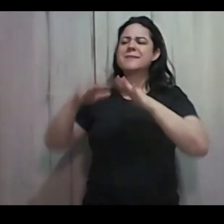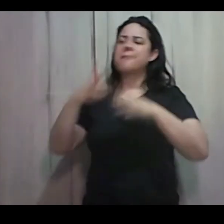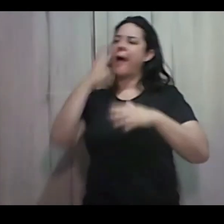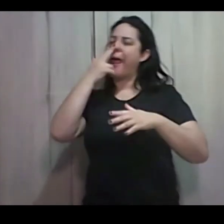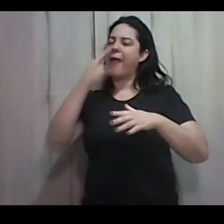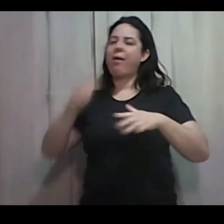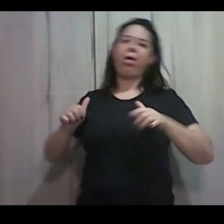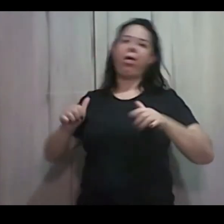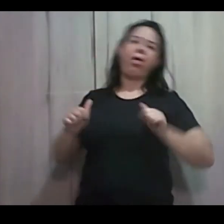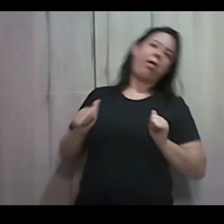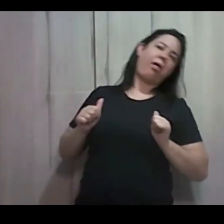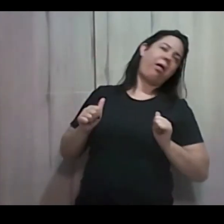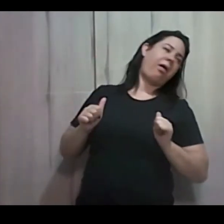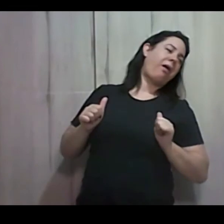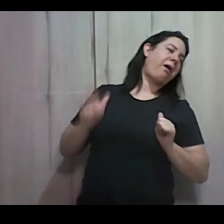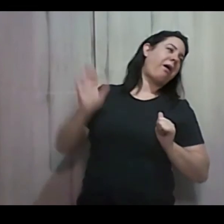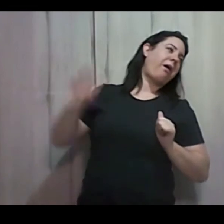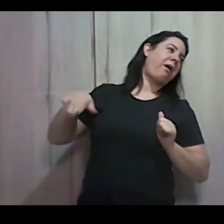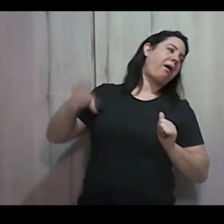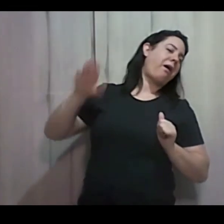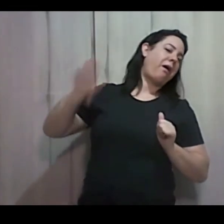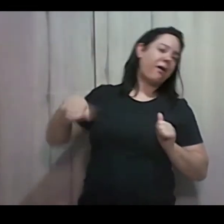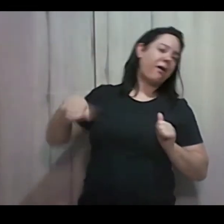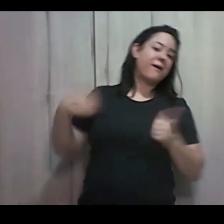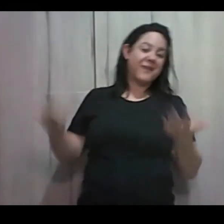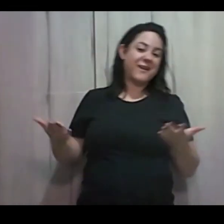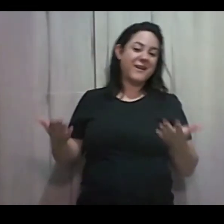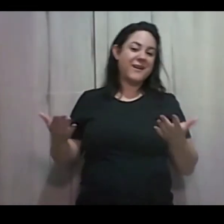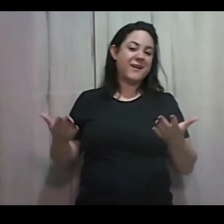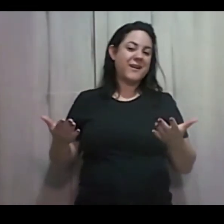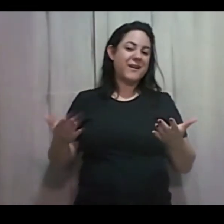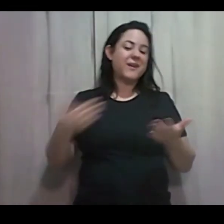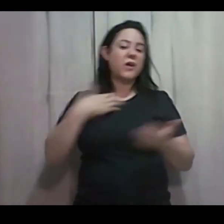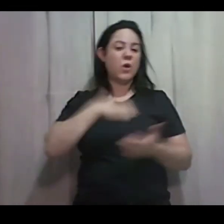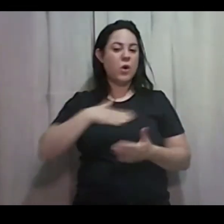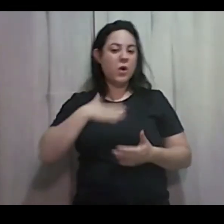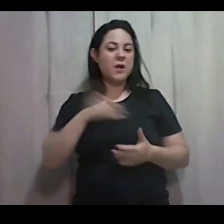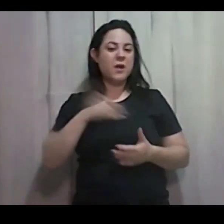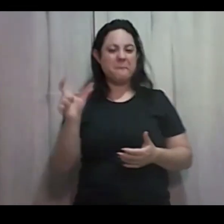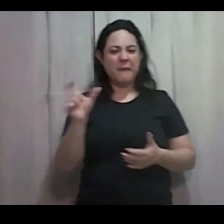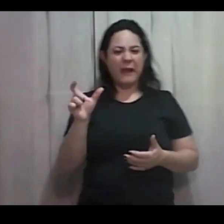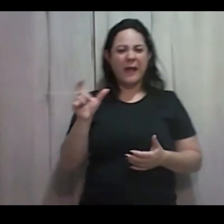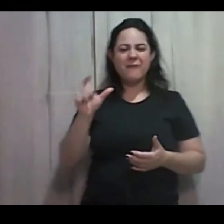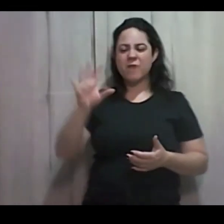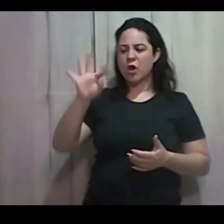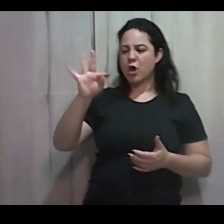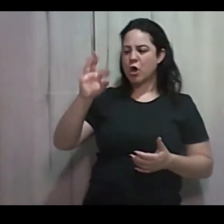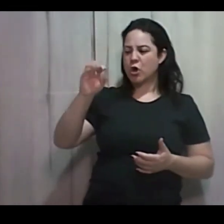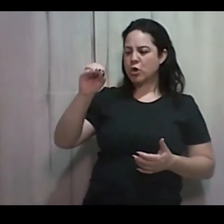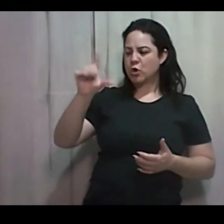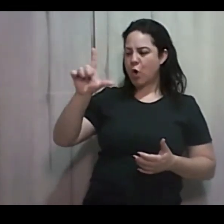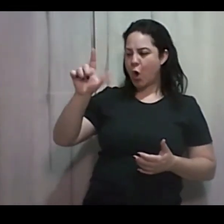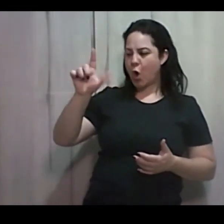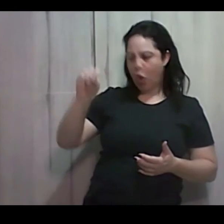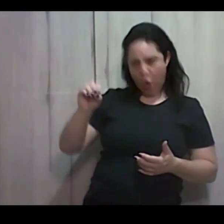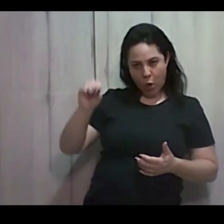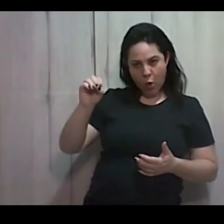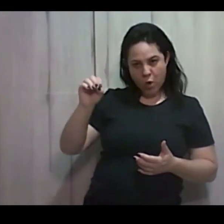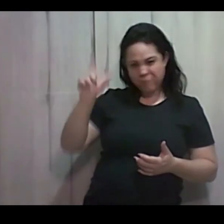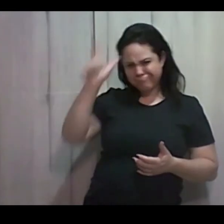tolos Essa é uma palavra Que eu gosto muito Tolice A Bíblia diz, inclusive Que onde existe muita